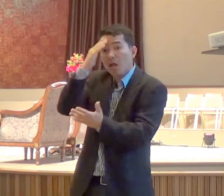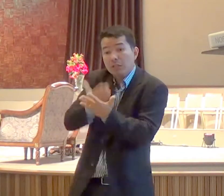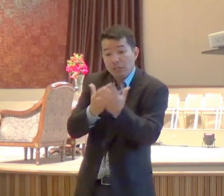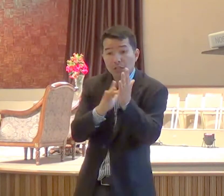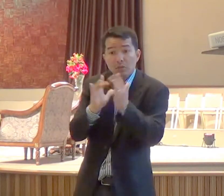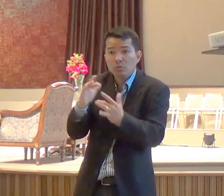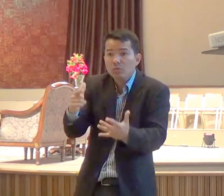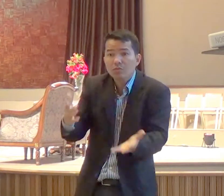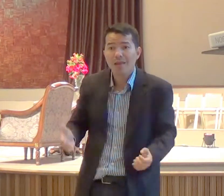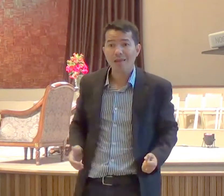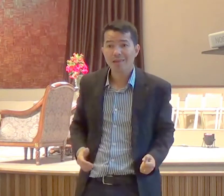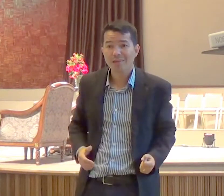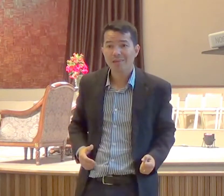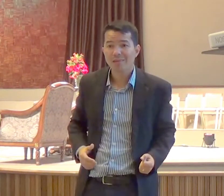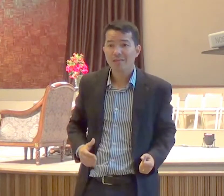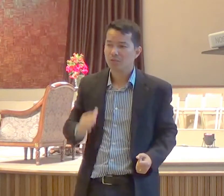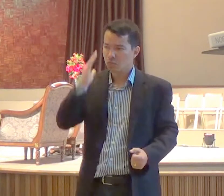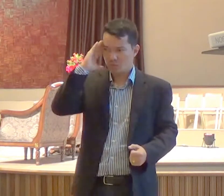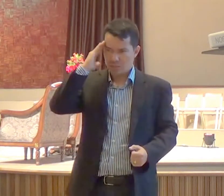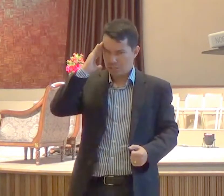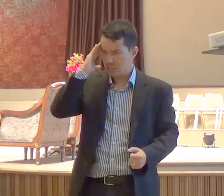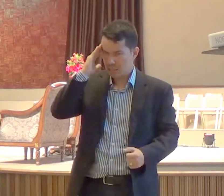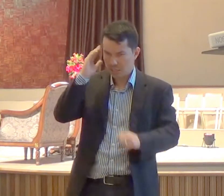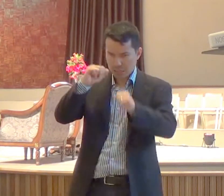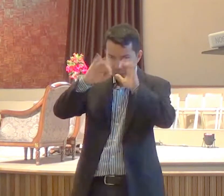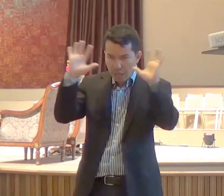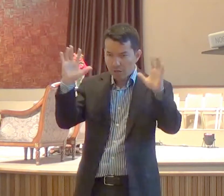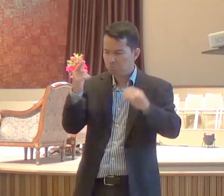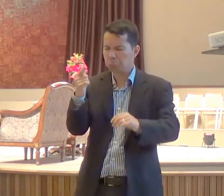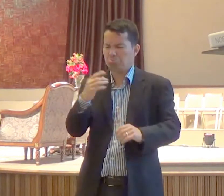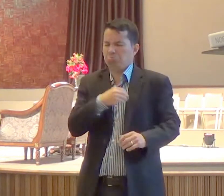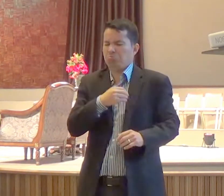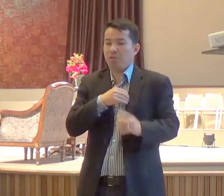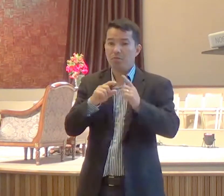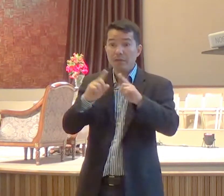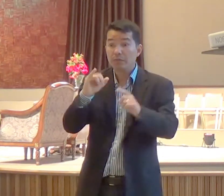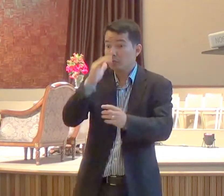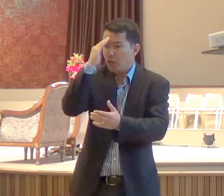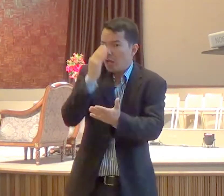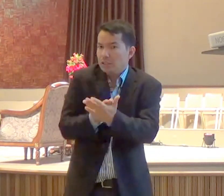pecado, e a incredulidade destrói,